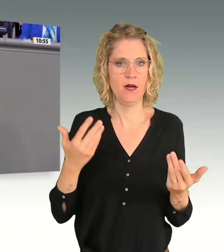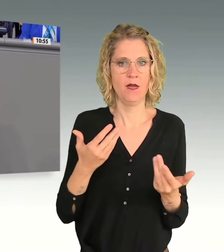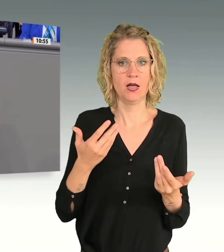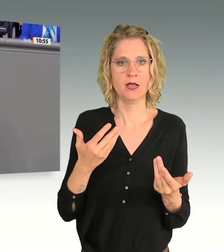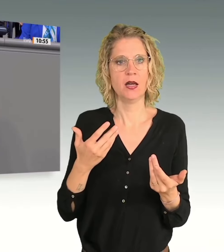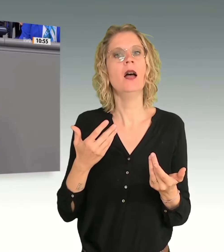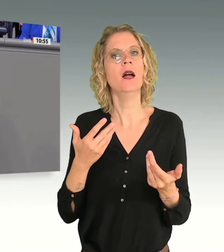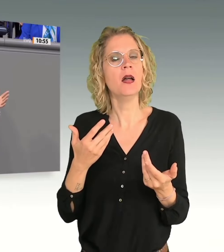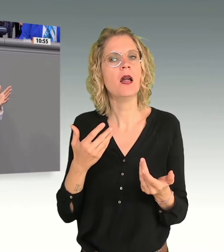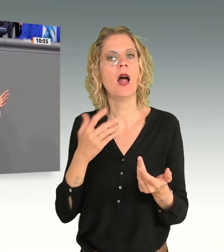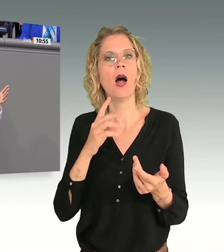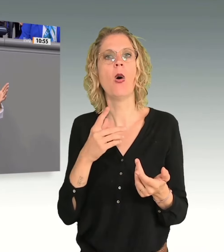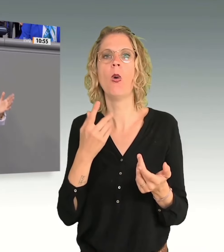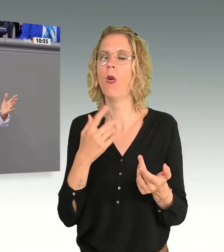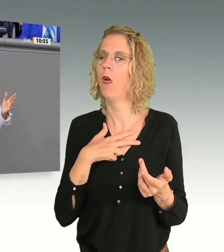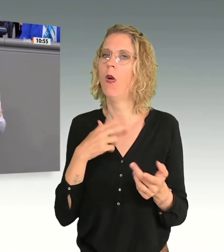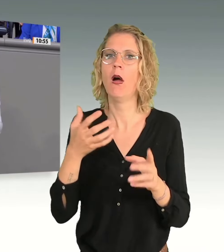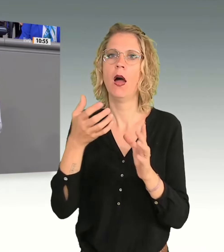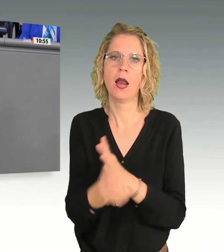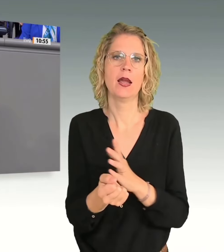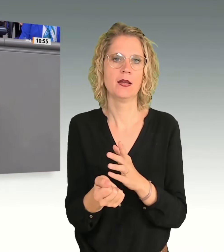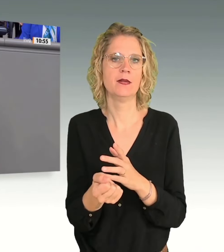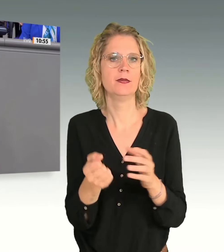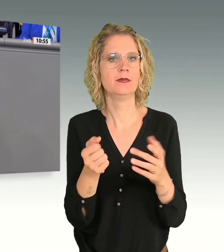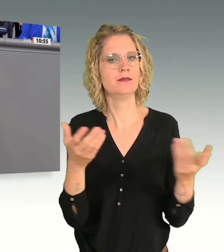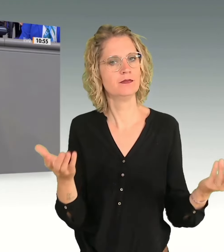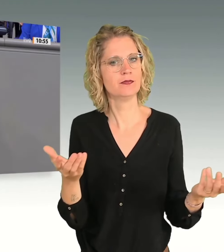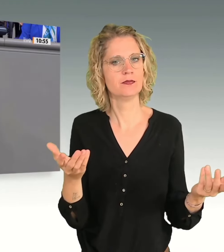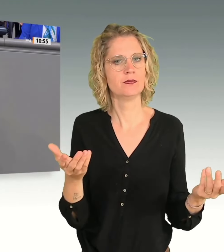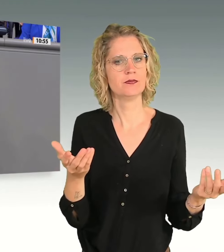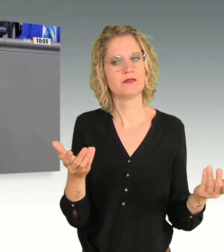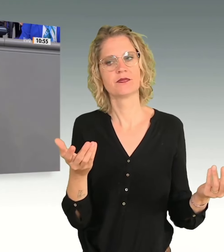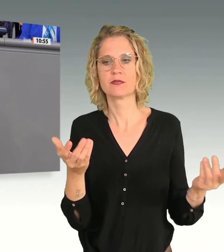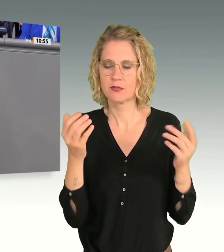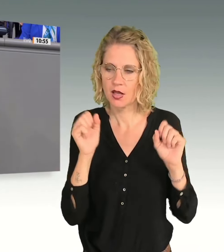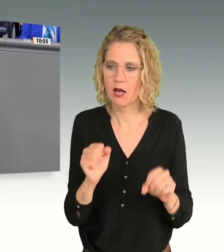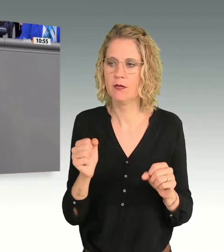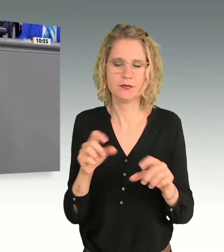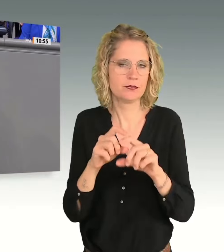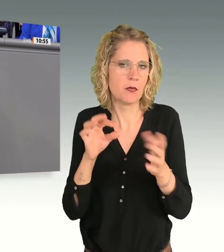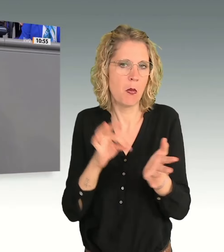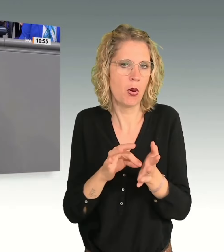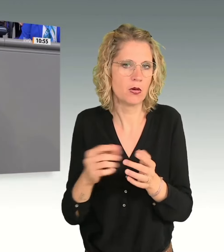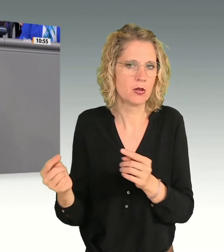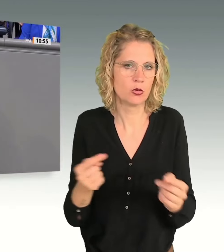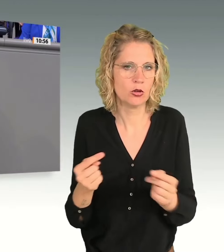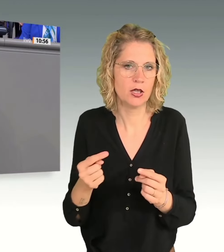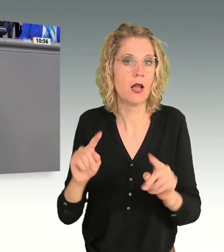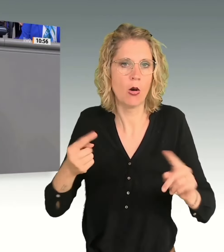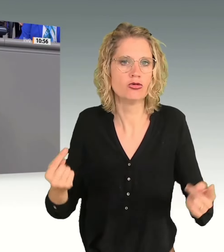zu erreichen. Ja, und darüber lässt sich bekanntlich diskutieren und streiten.